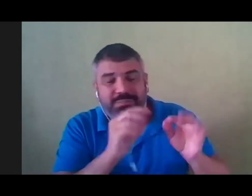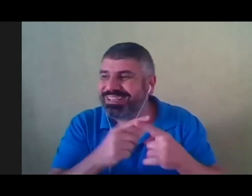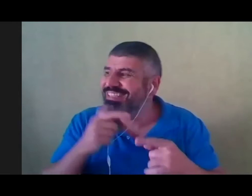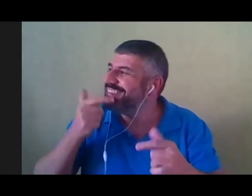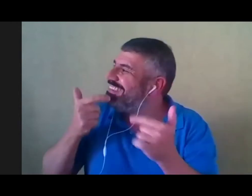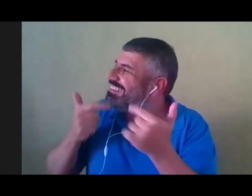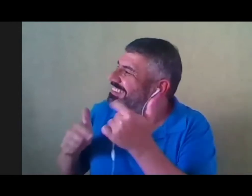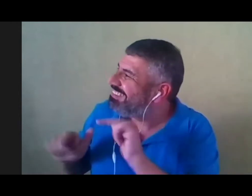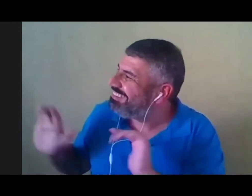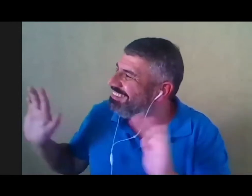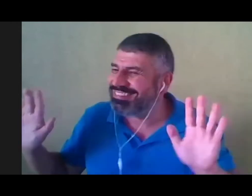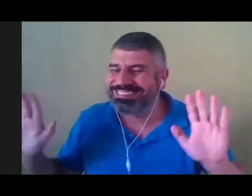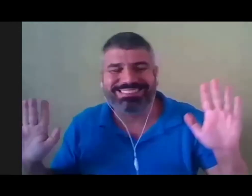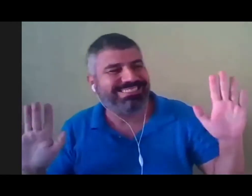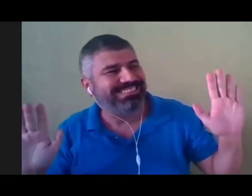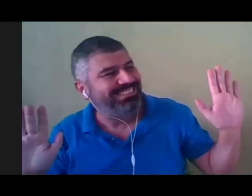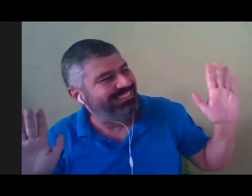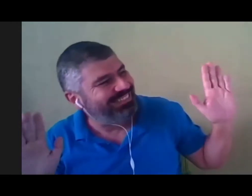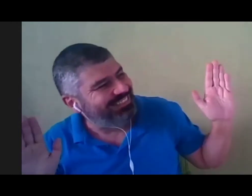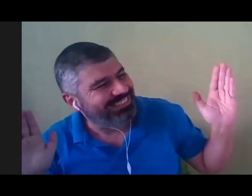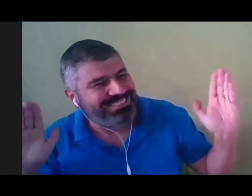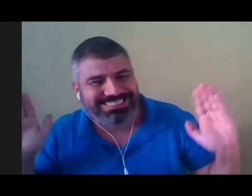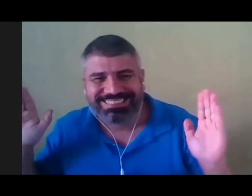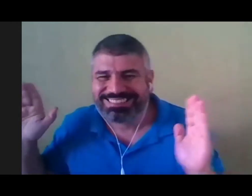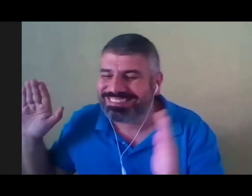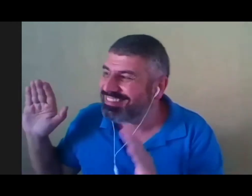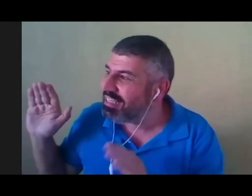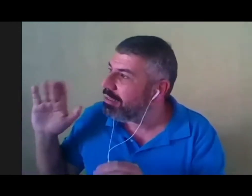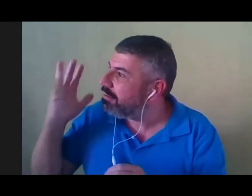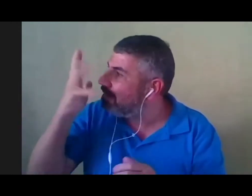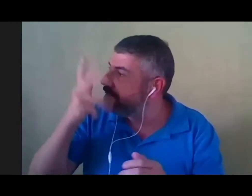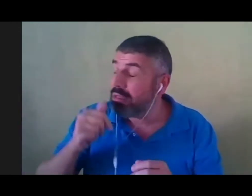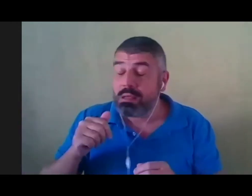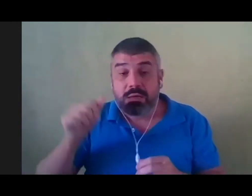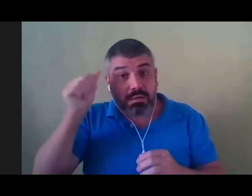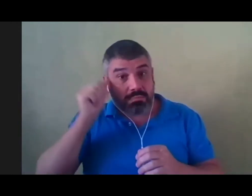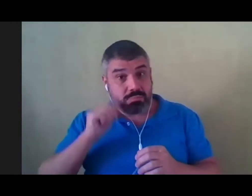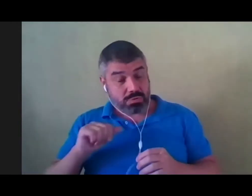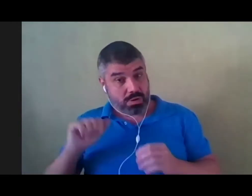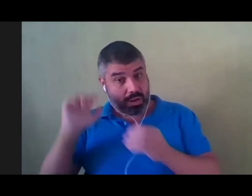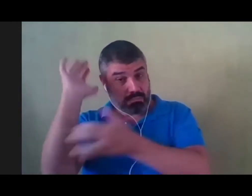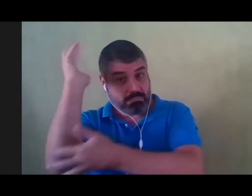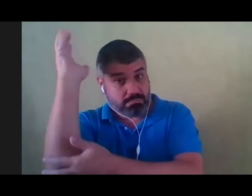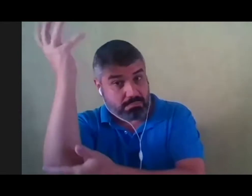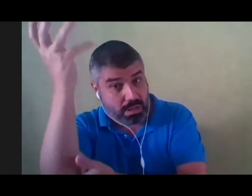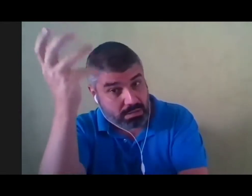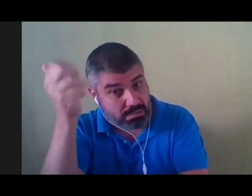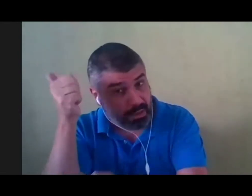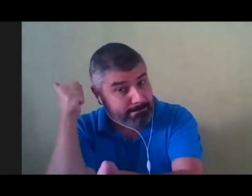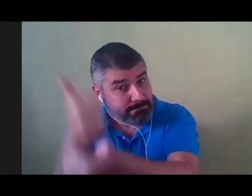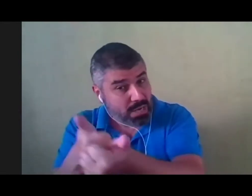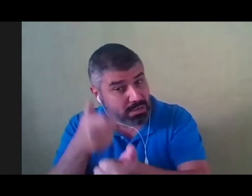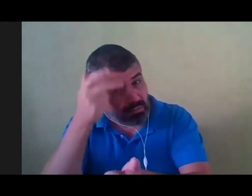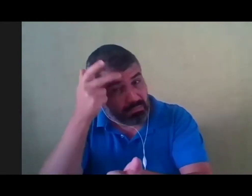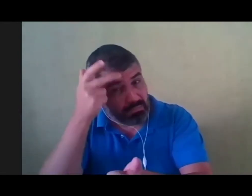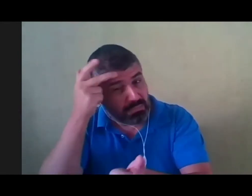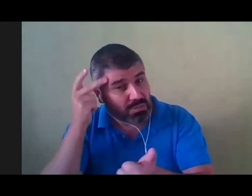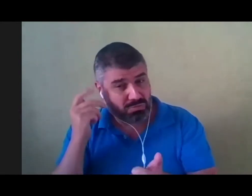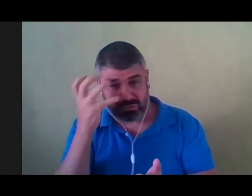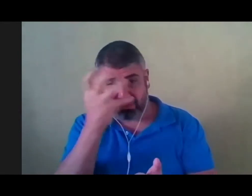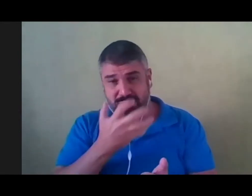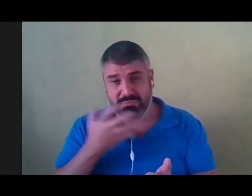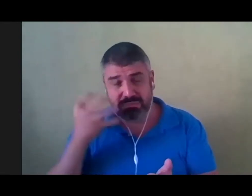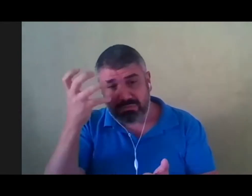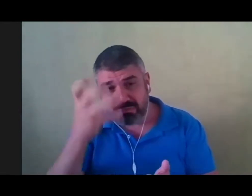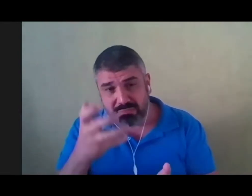por perto. Ela gostava de ficar na mata mais perto dos encantados. Com os encantados,